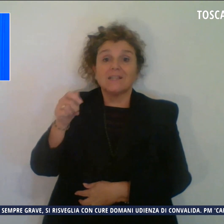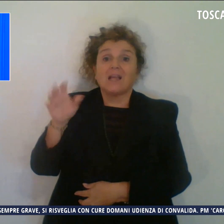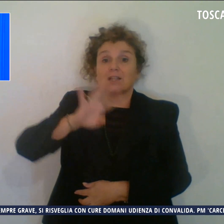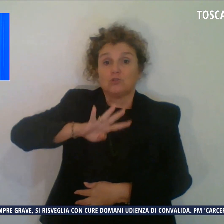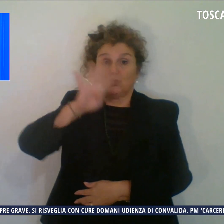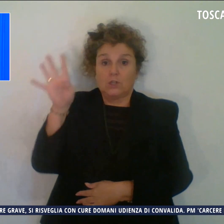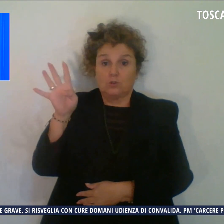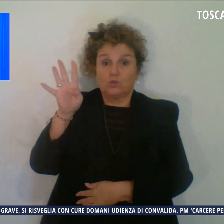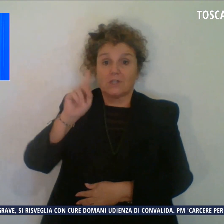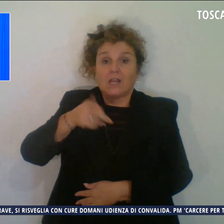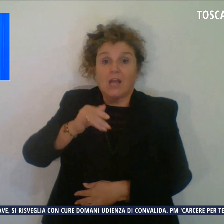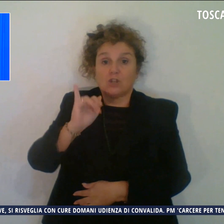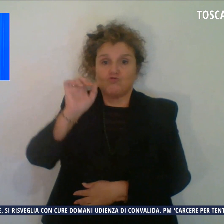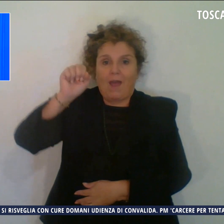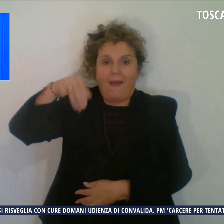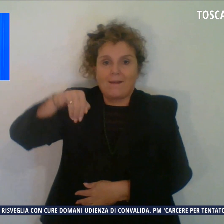Eugenio Gianni.